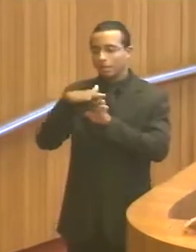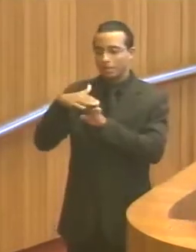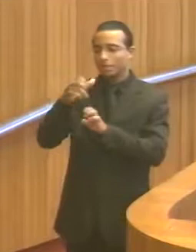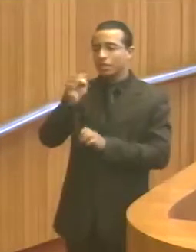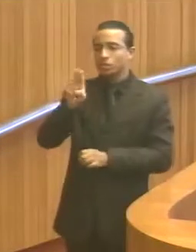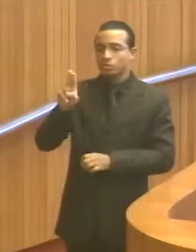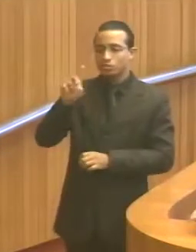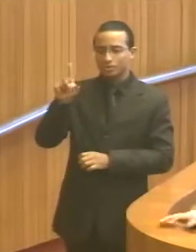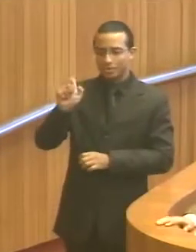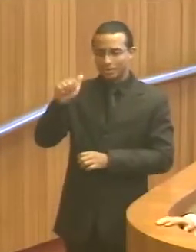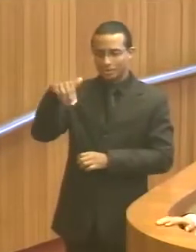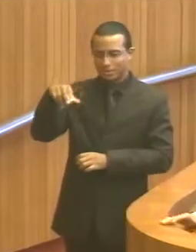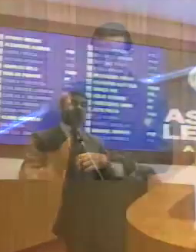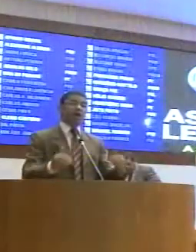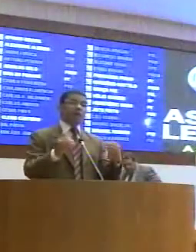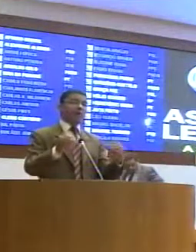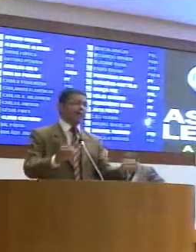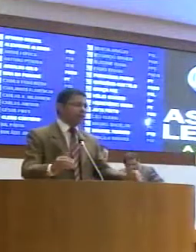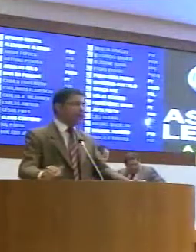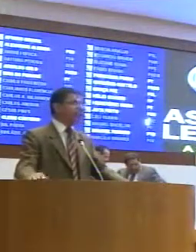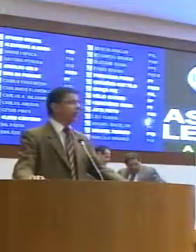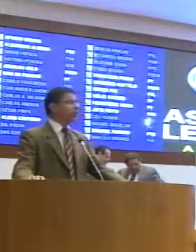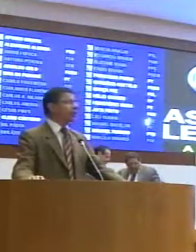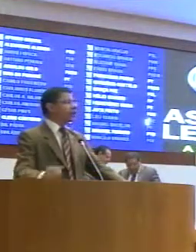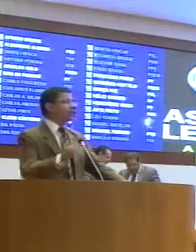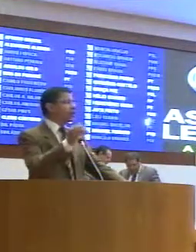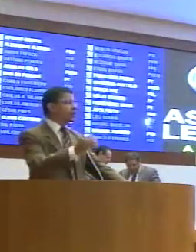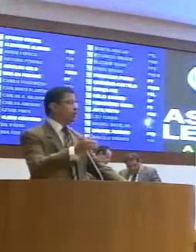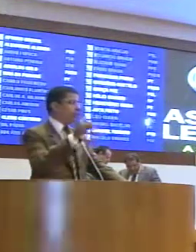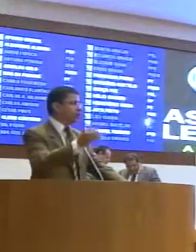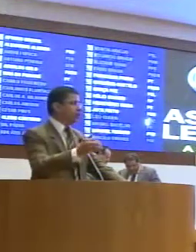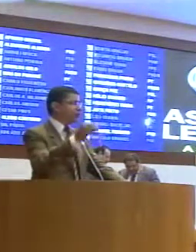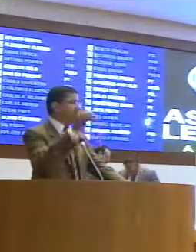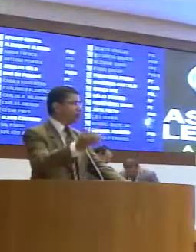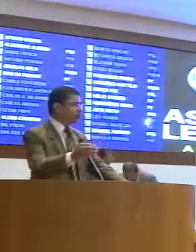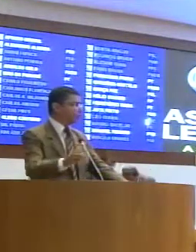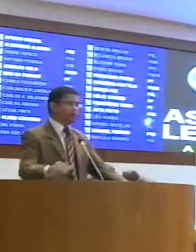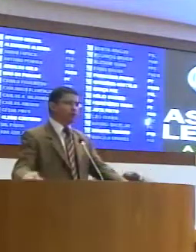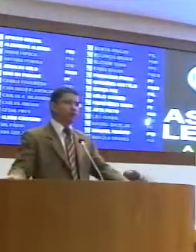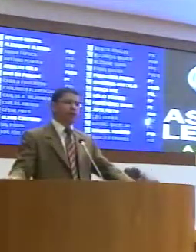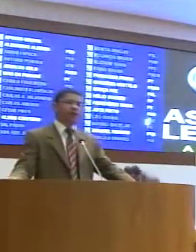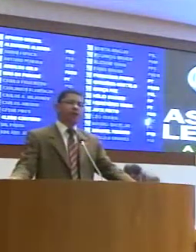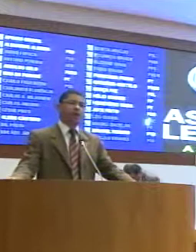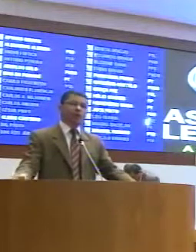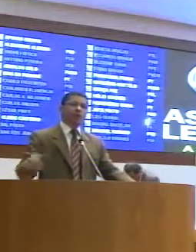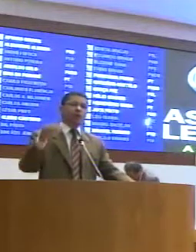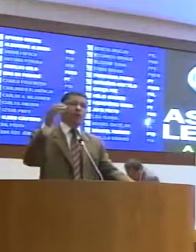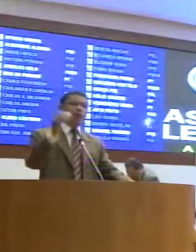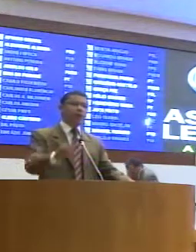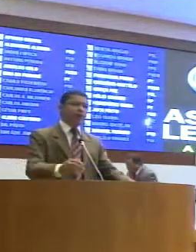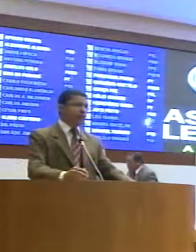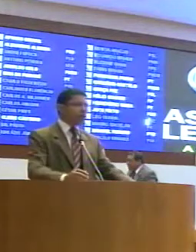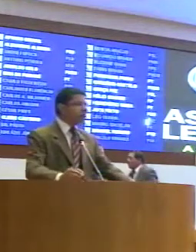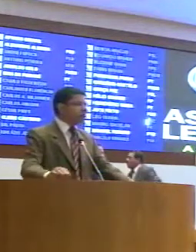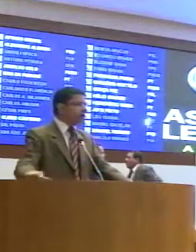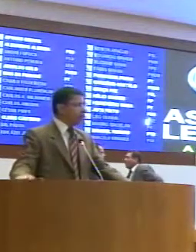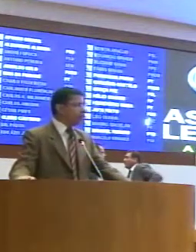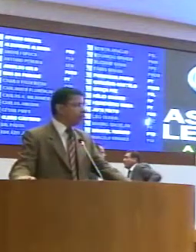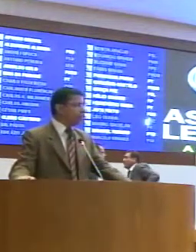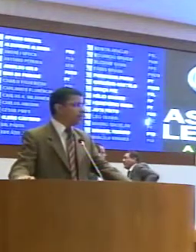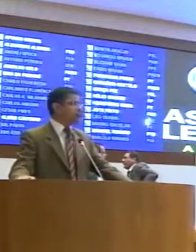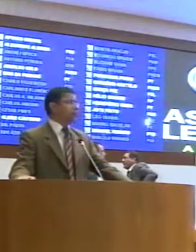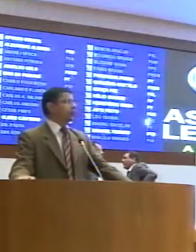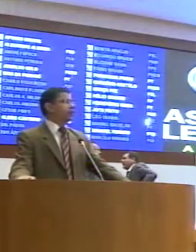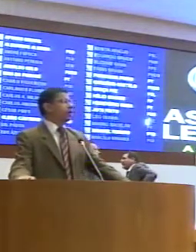São situações que nos chamam a atenção e exigem da gente uma atitude. Eu estou propondo à